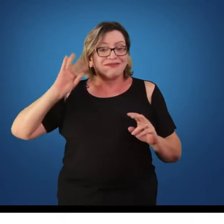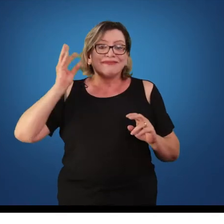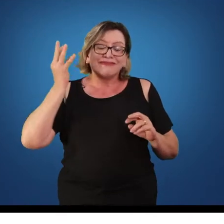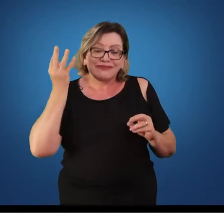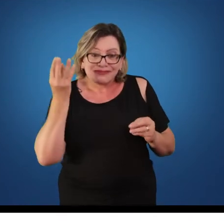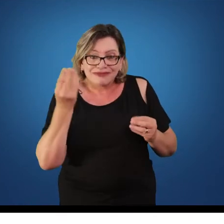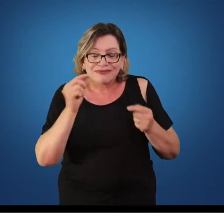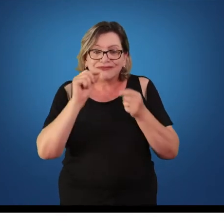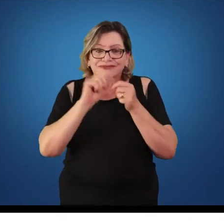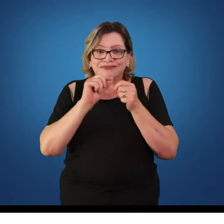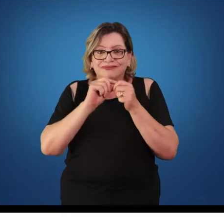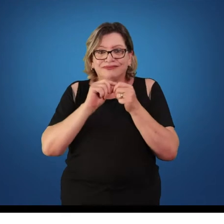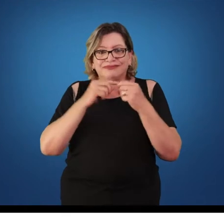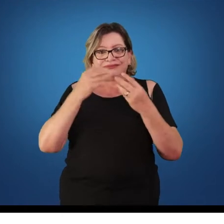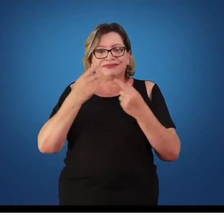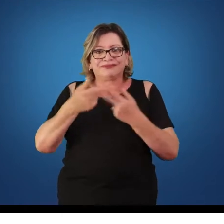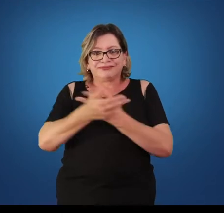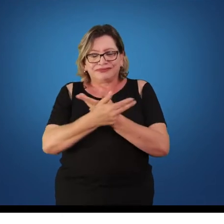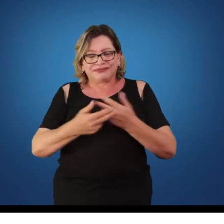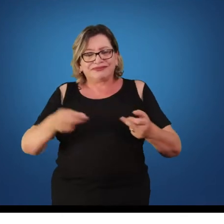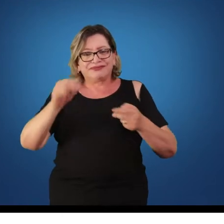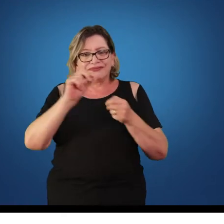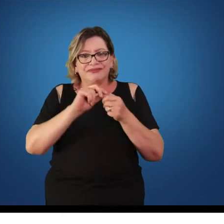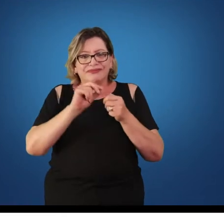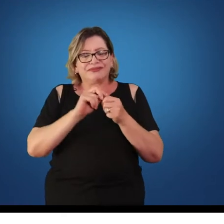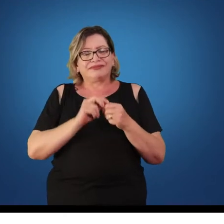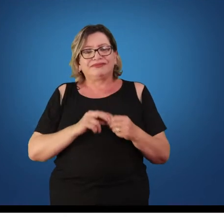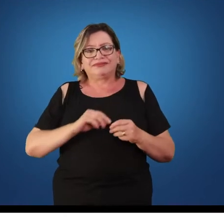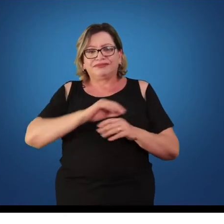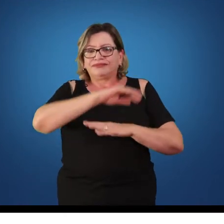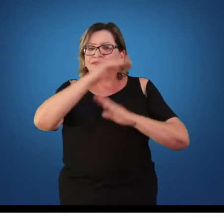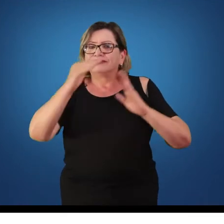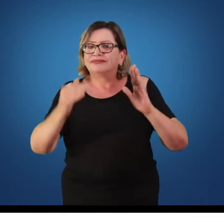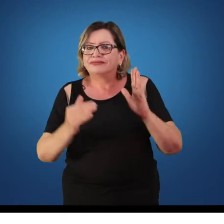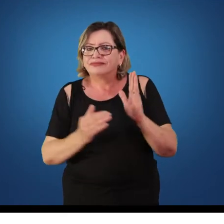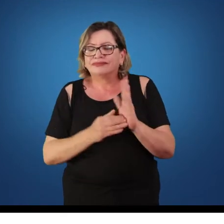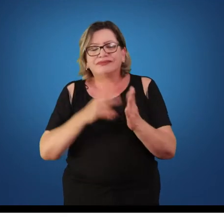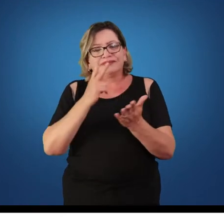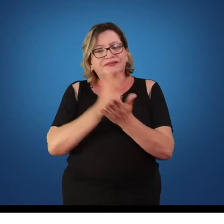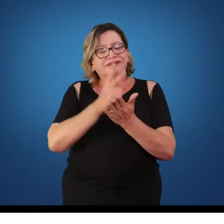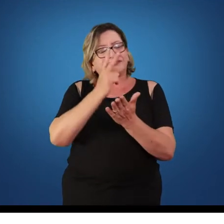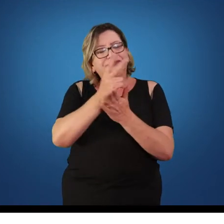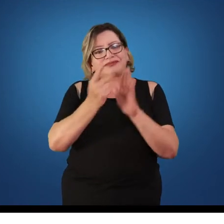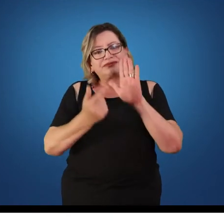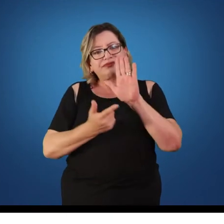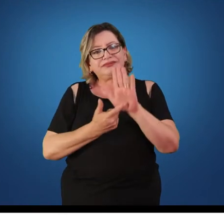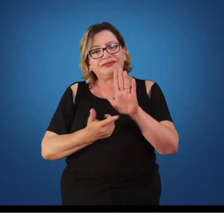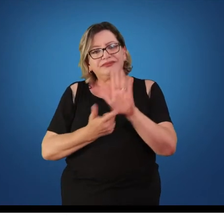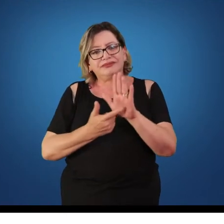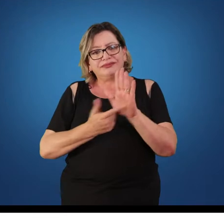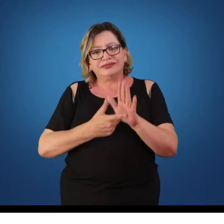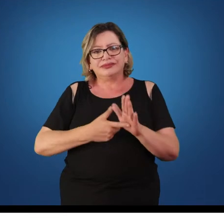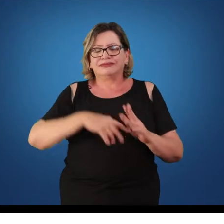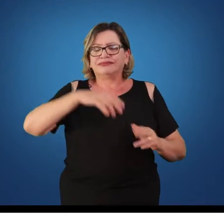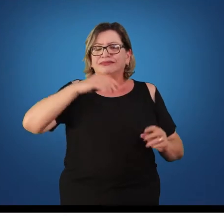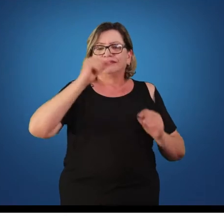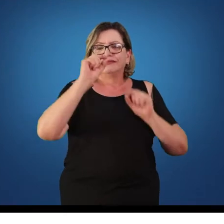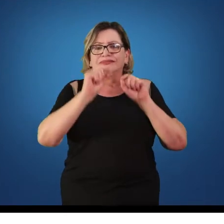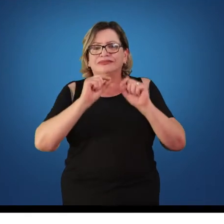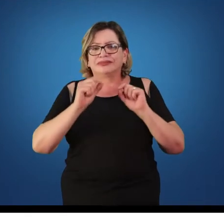a rodante, as reversões, e, por fim, trabalhando com a categoria desses acrobáticos dentro da construção